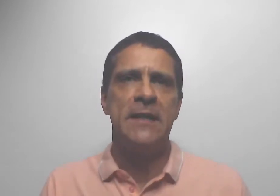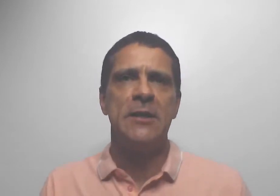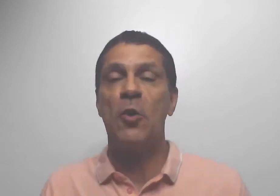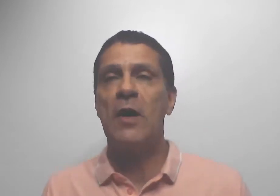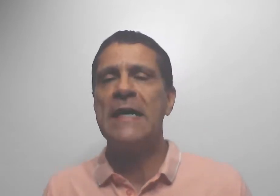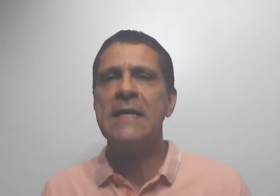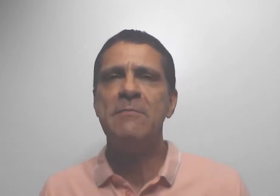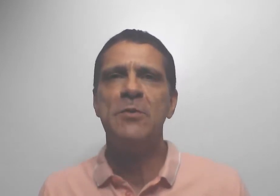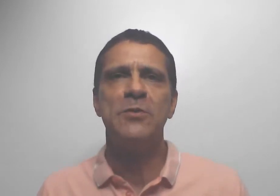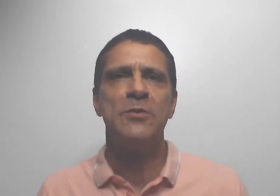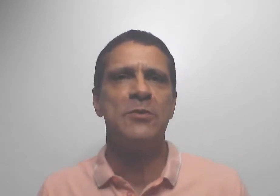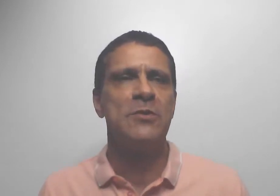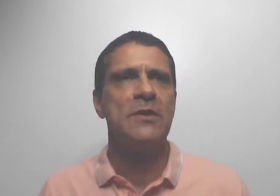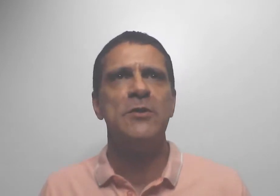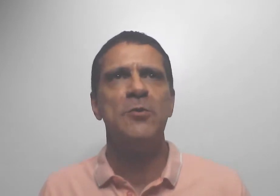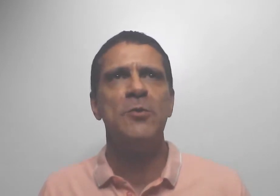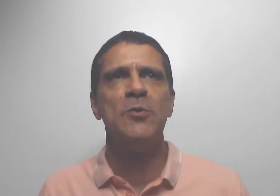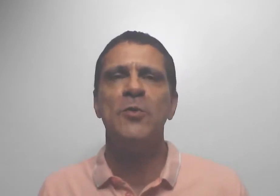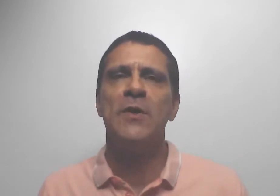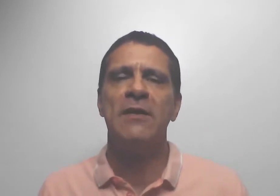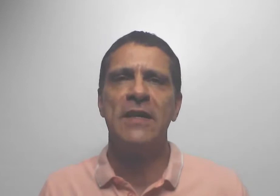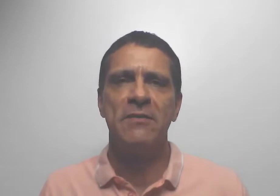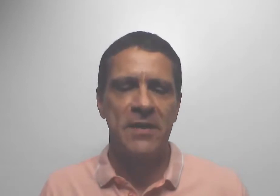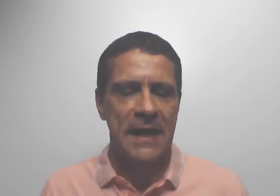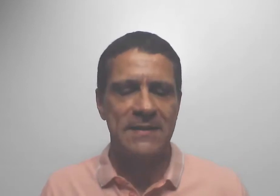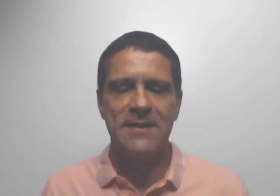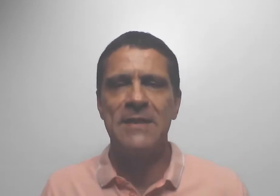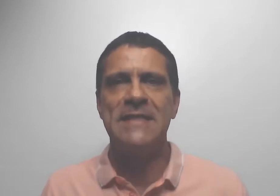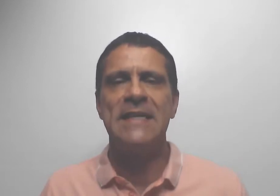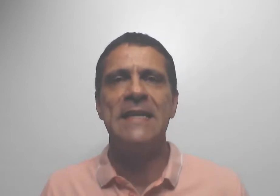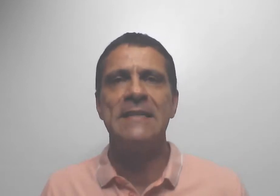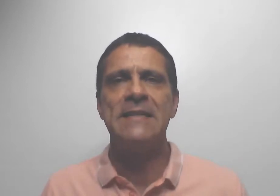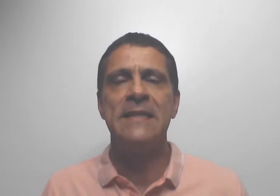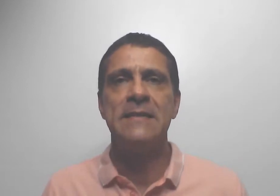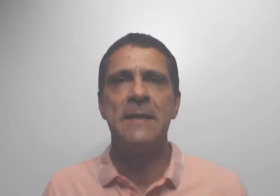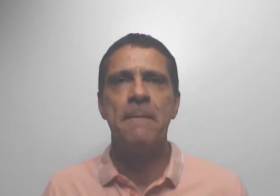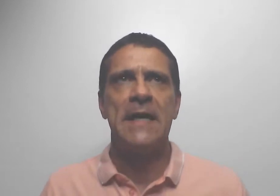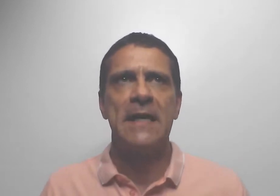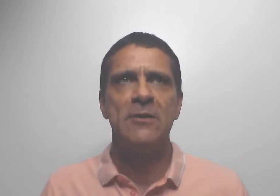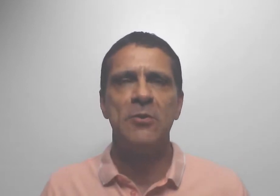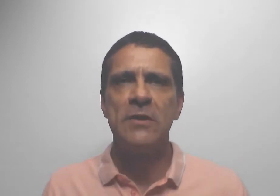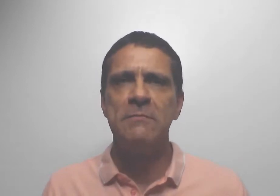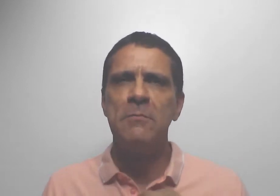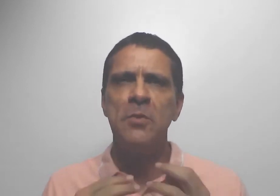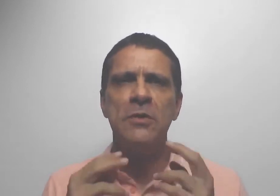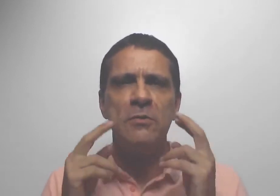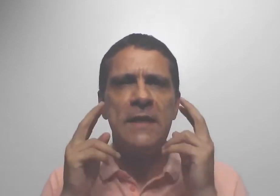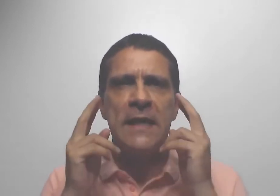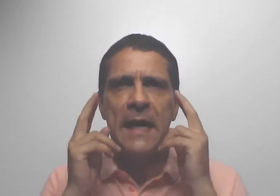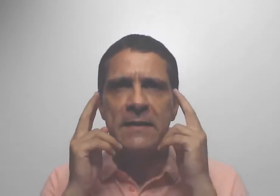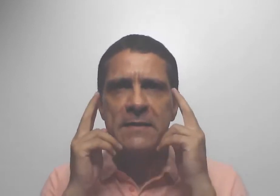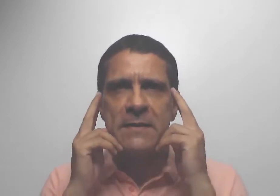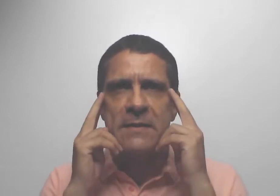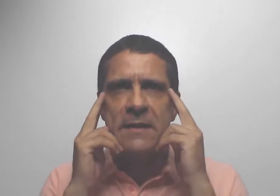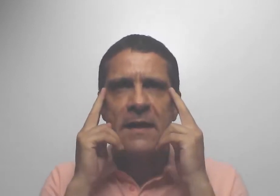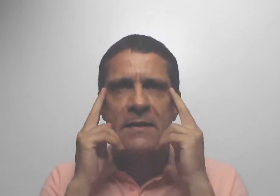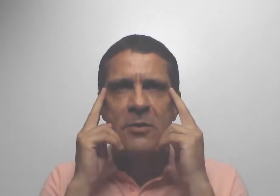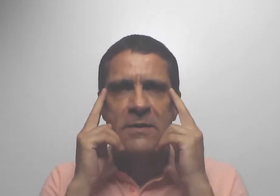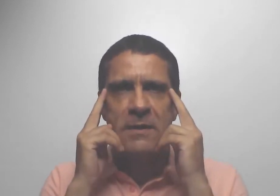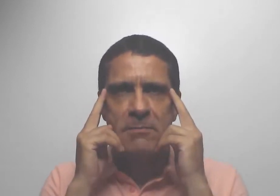jogamos o estudo, a verificação das energias para questões muito ligadas à nossa